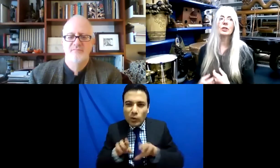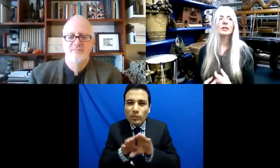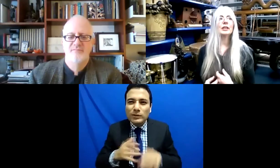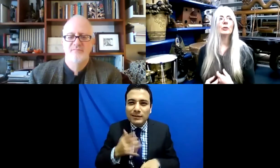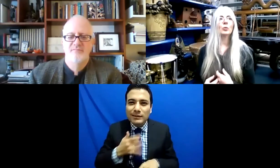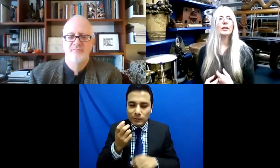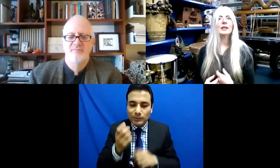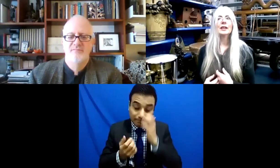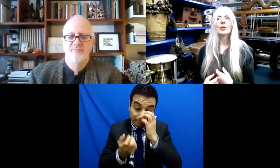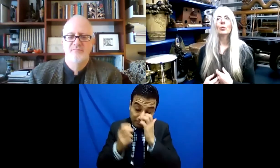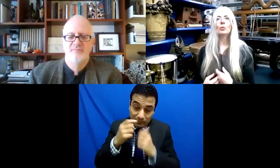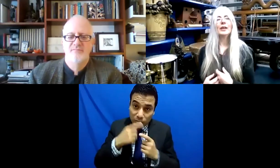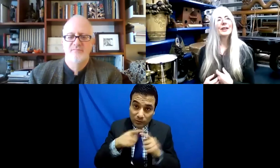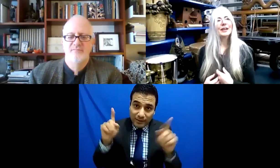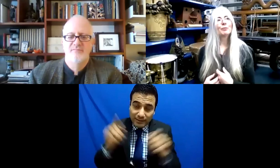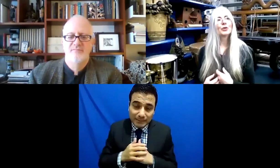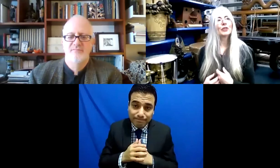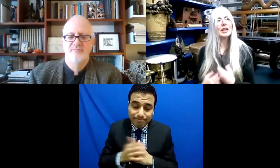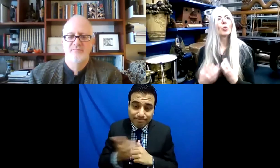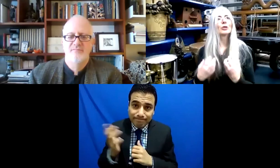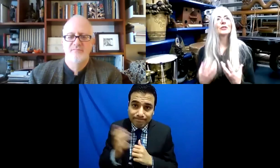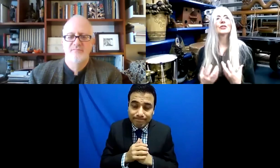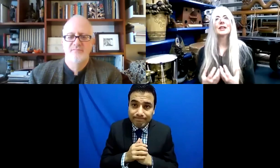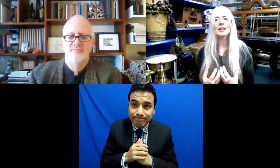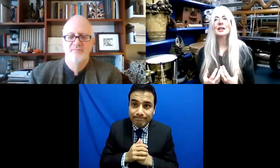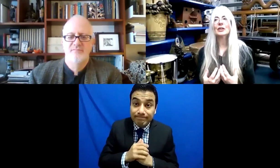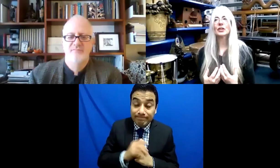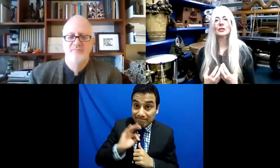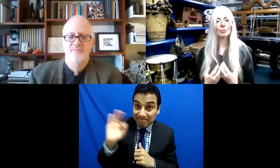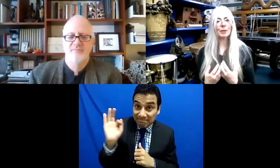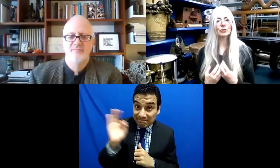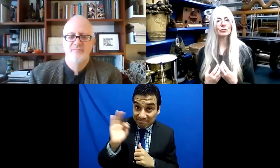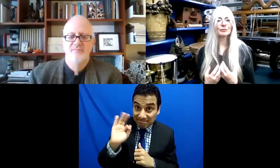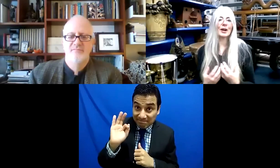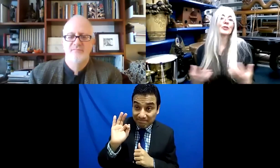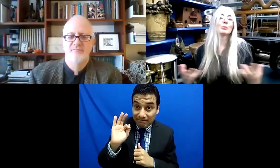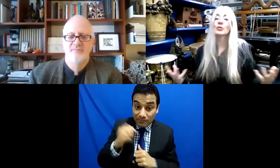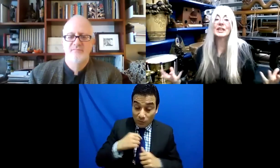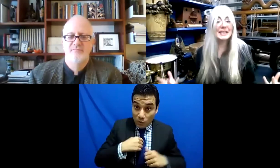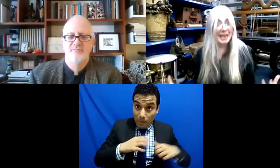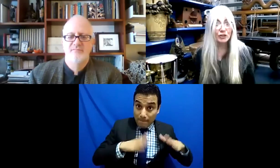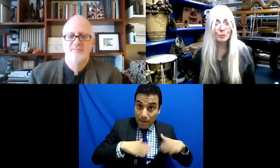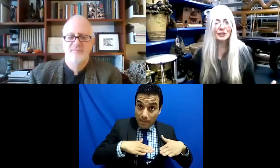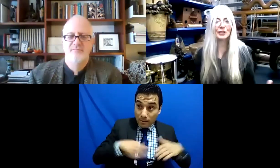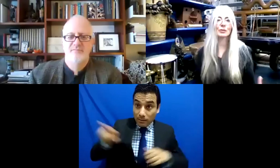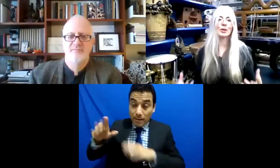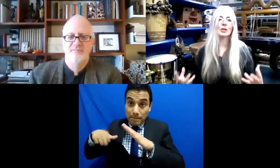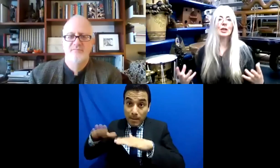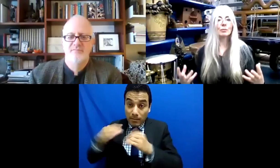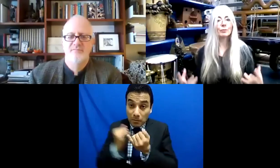a pesar de que las acciones podrían ser comparables. Entonces, decir, ¿qué es